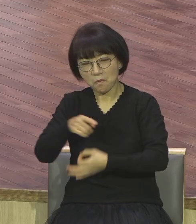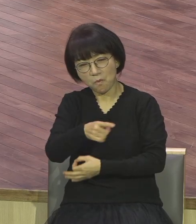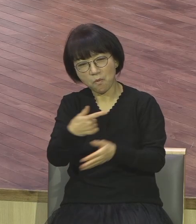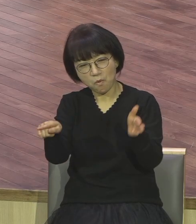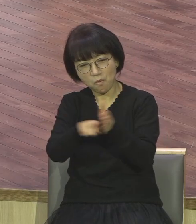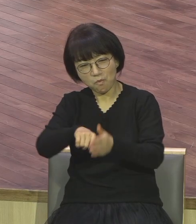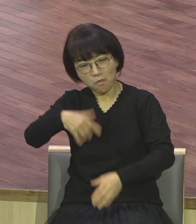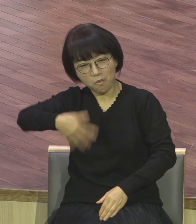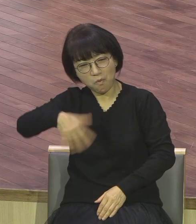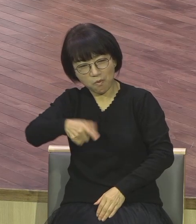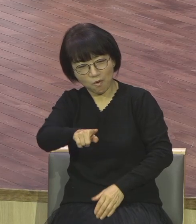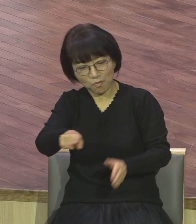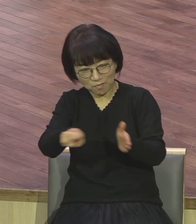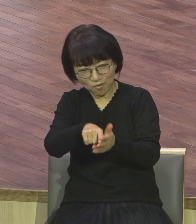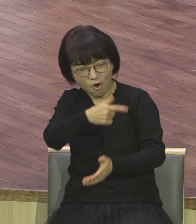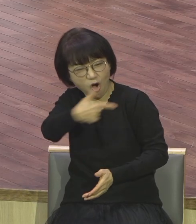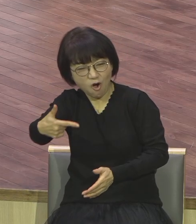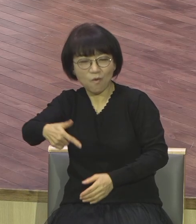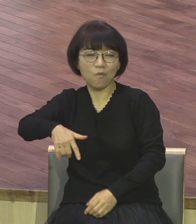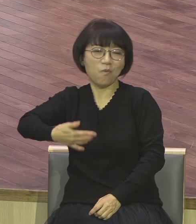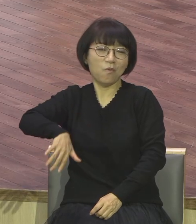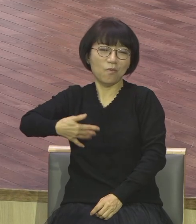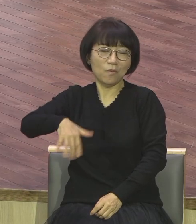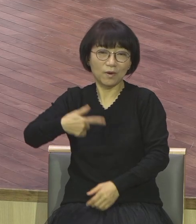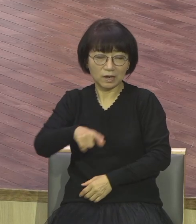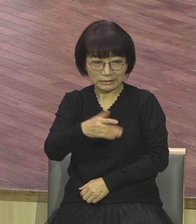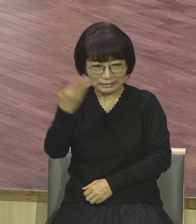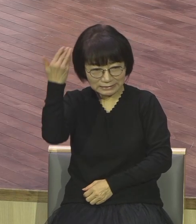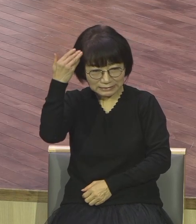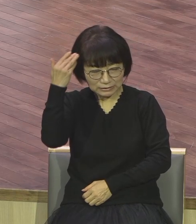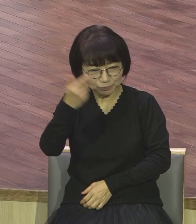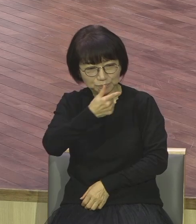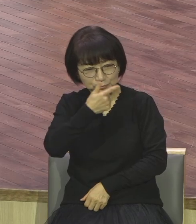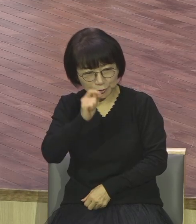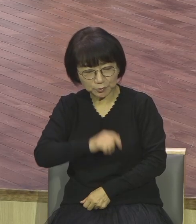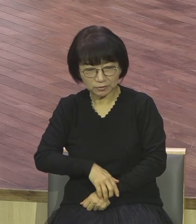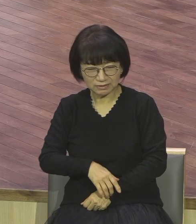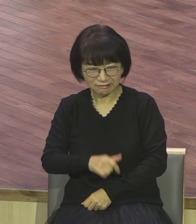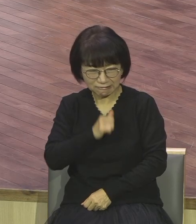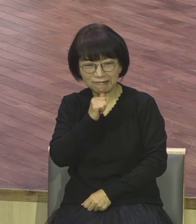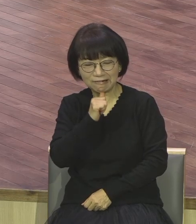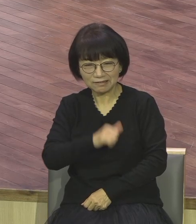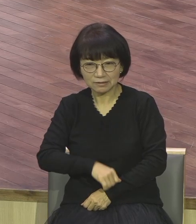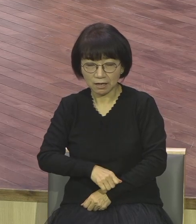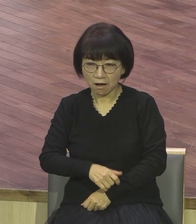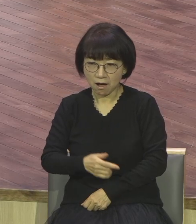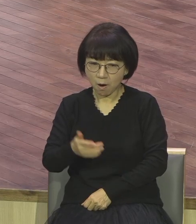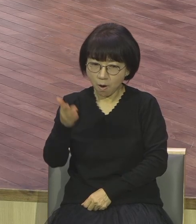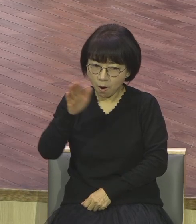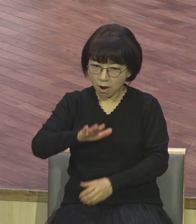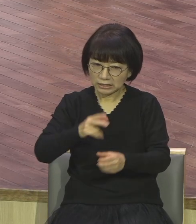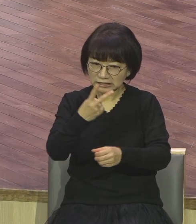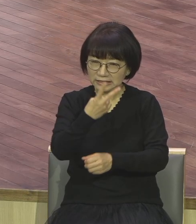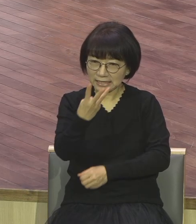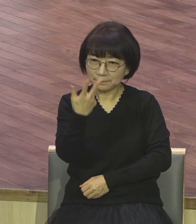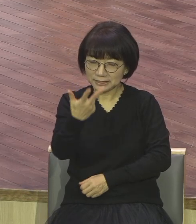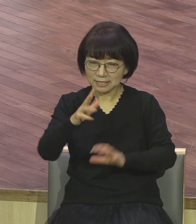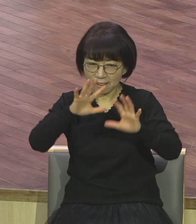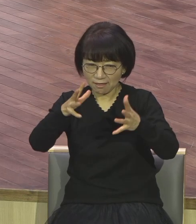가진 것도 없으면서 배운 것도 없으면서 2, 3, 7 나라를 살리기 위한 영적 통신망으로 나를